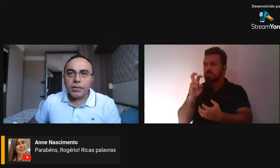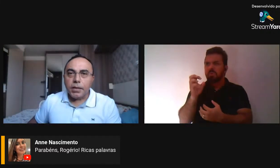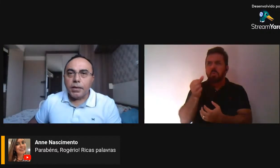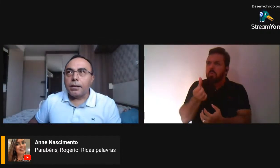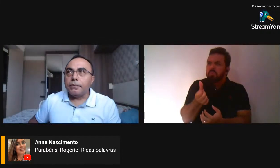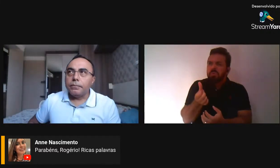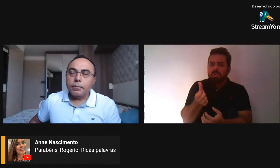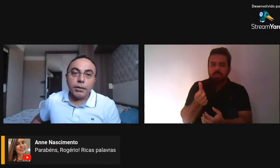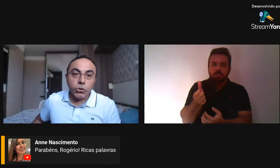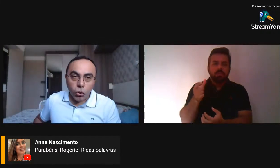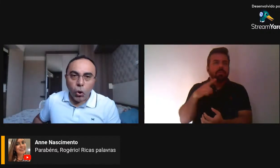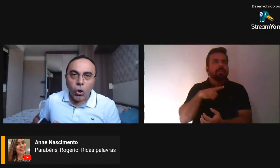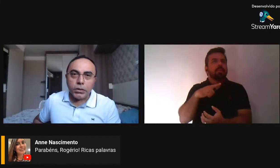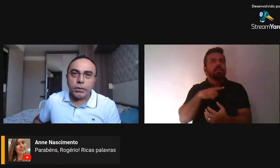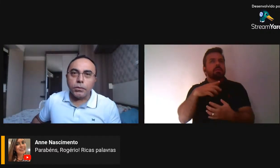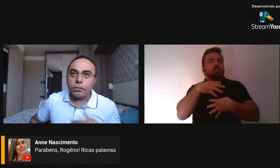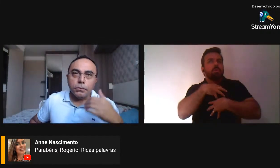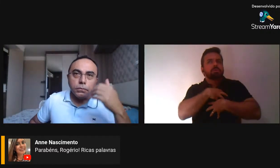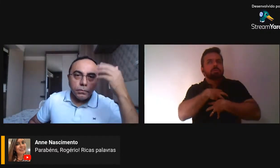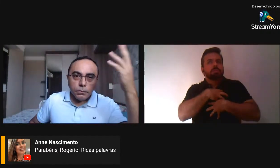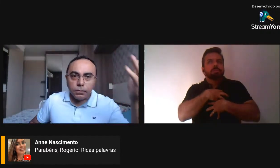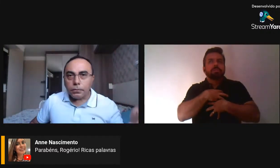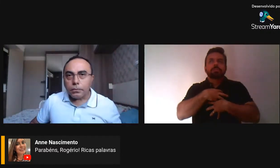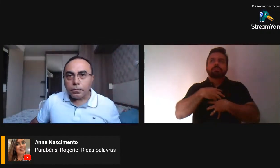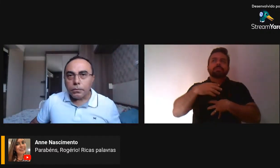essência religiosa